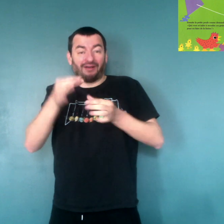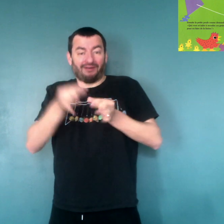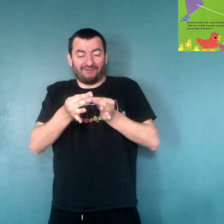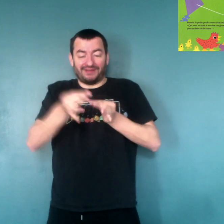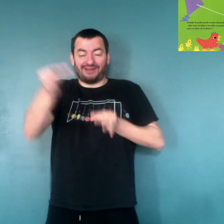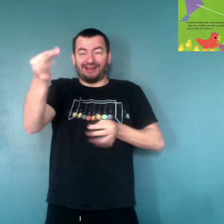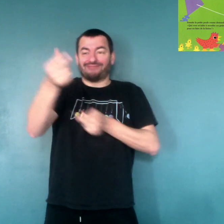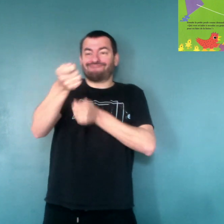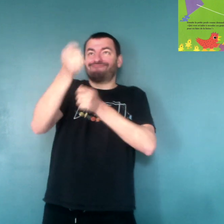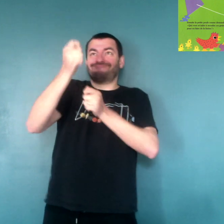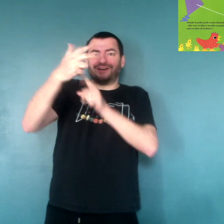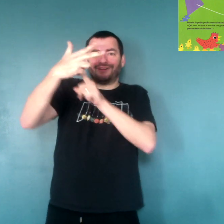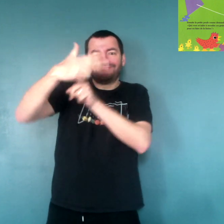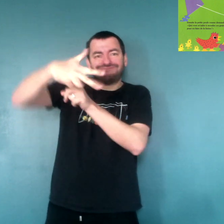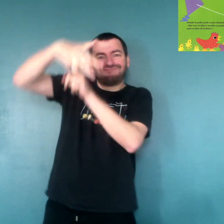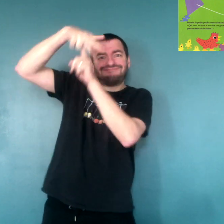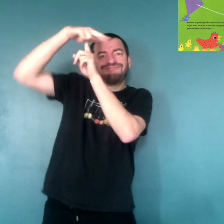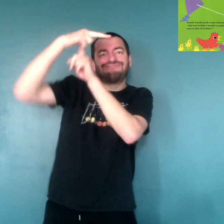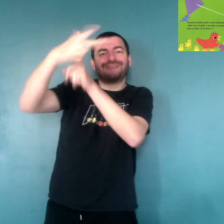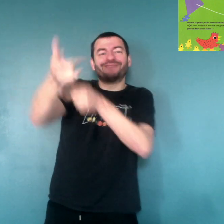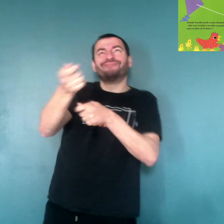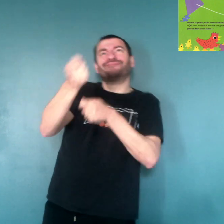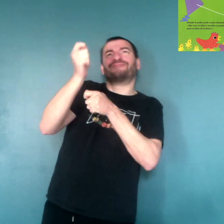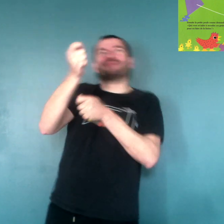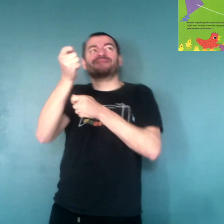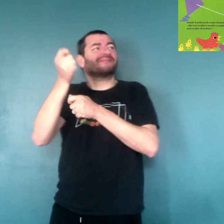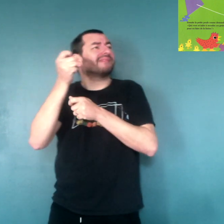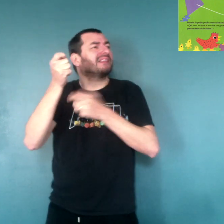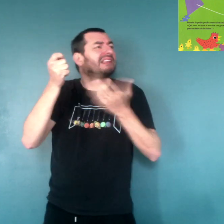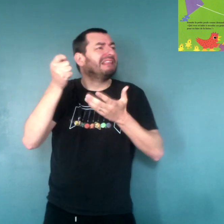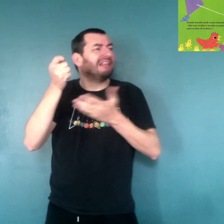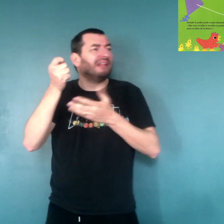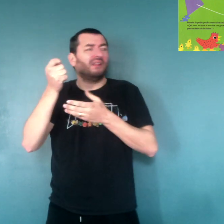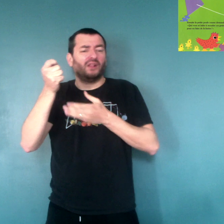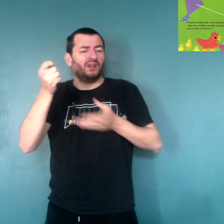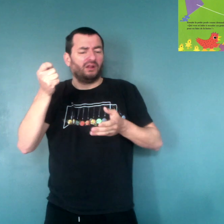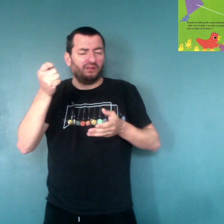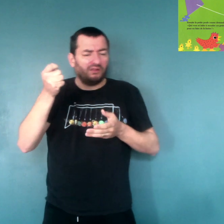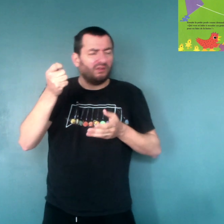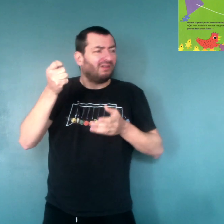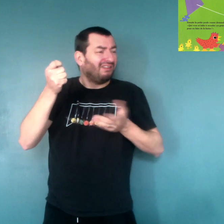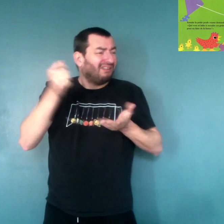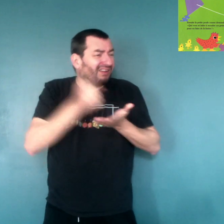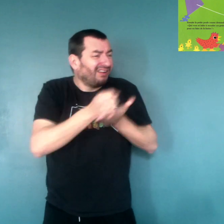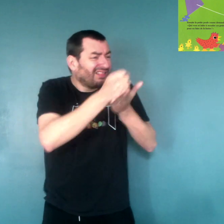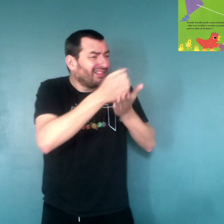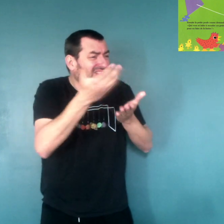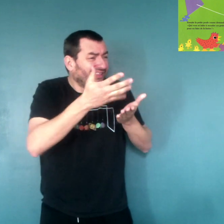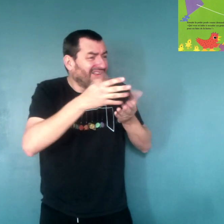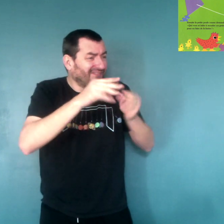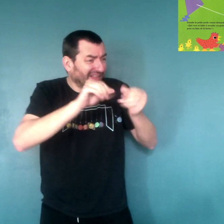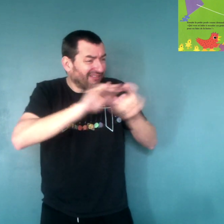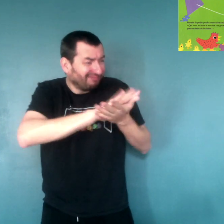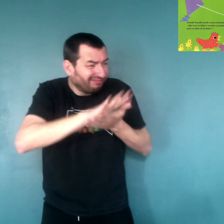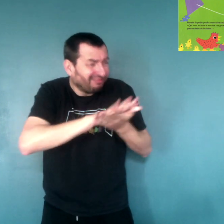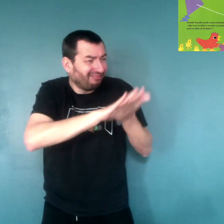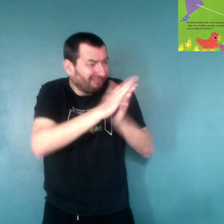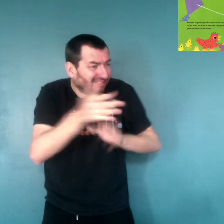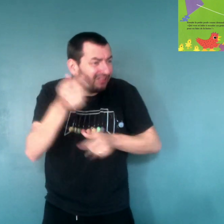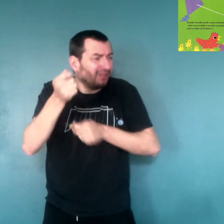Le chat, le canard et le cochon sont en train de jouer au cerf-volant. Hein, quoi ? T'aider à moudre les grains pour faire de la